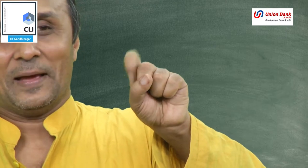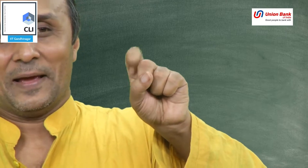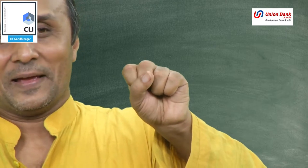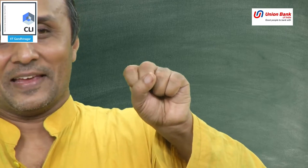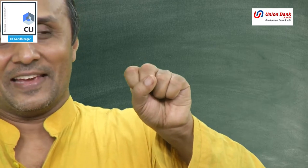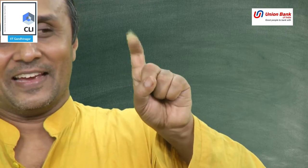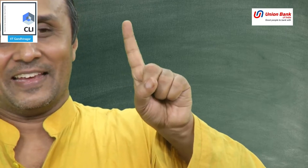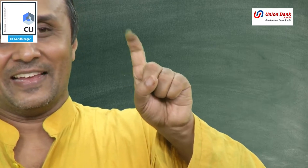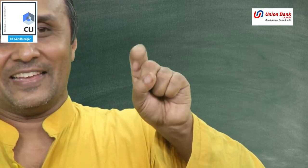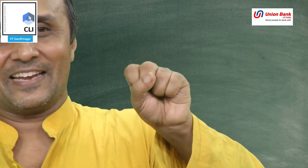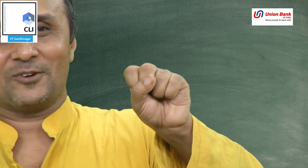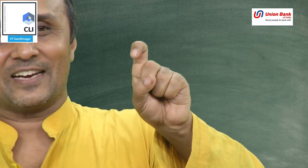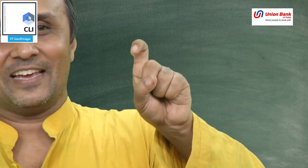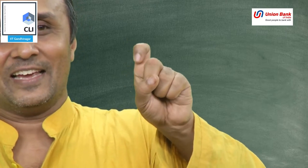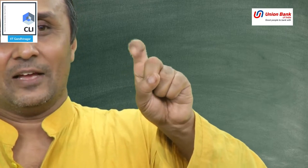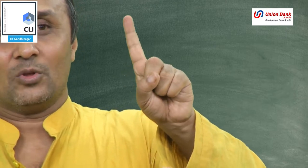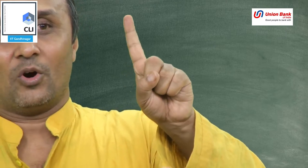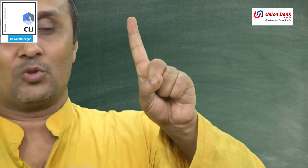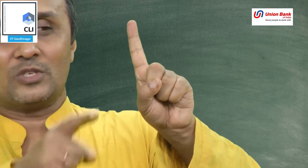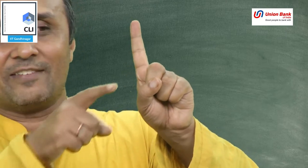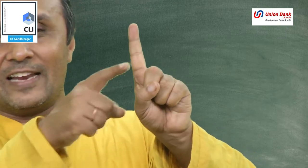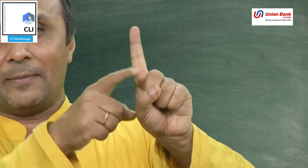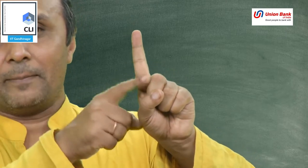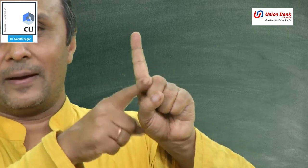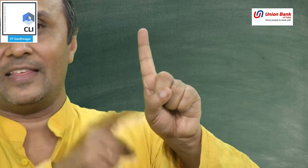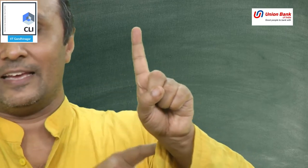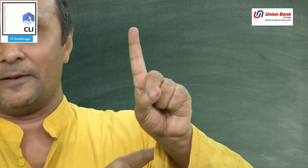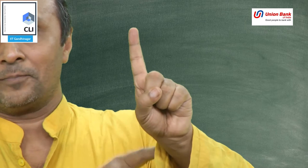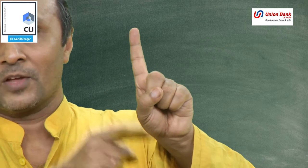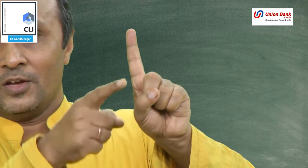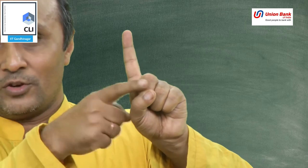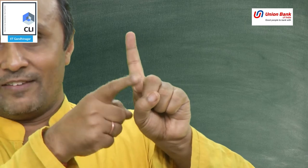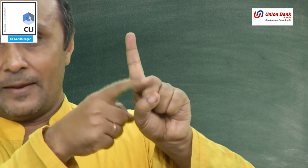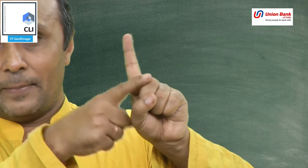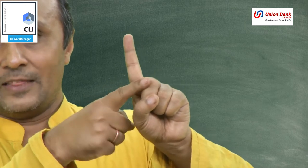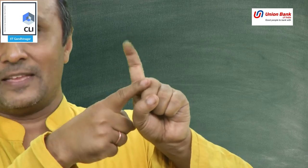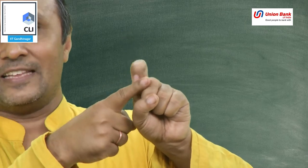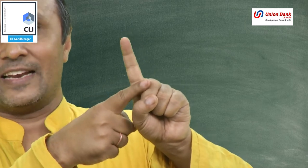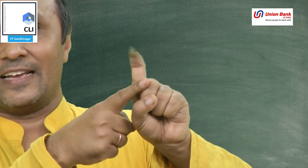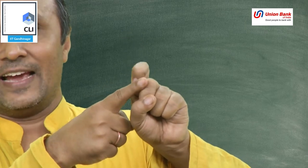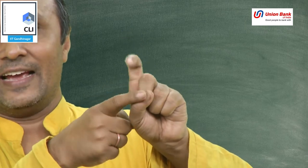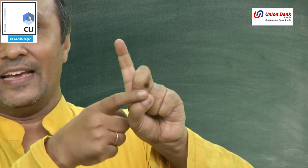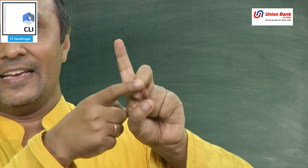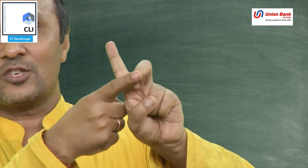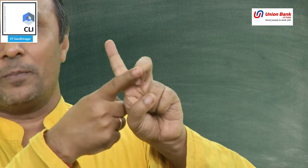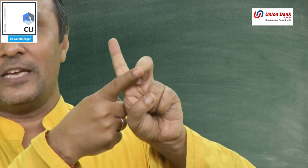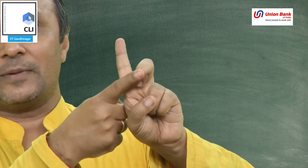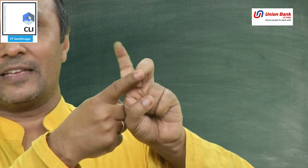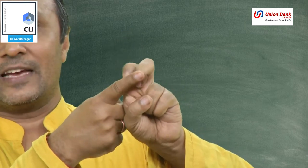ये देखिए ये तीन तरीकों से रखी और दूसरी वाली हमारी बंद थी तो ये वाली बंद में तीन तरीके इसको बीच में रख दिया तो